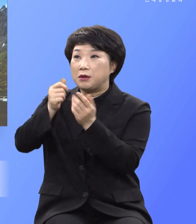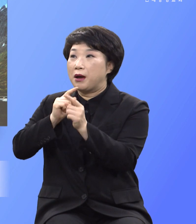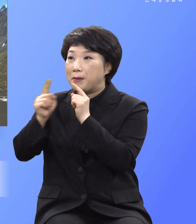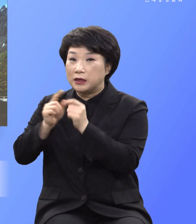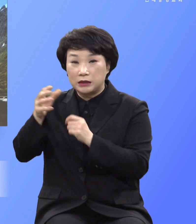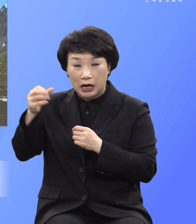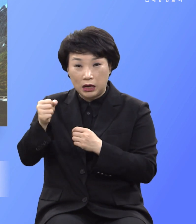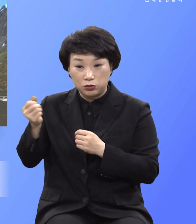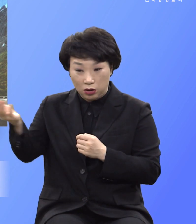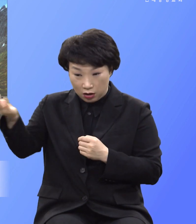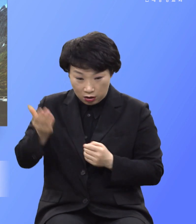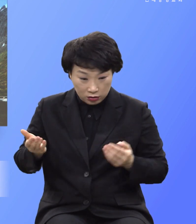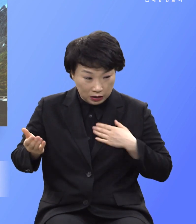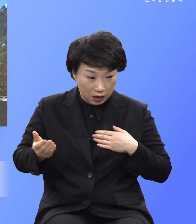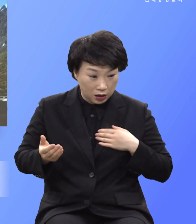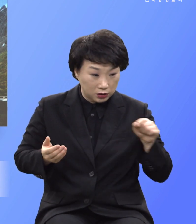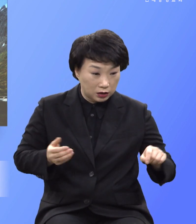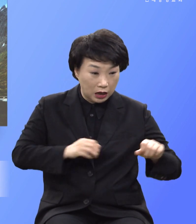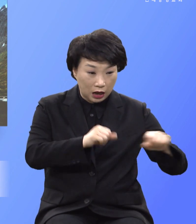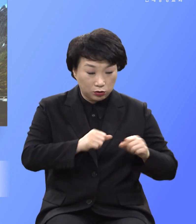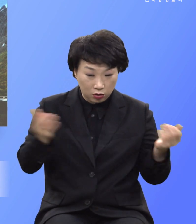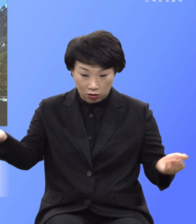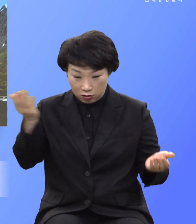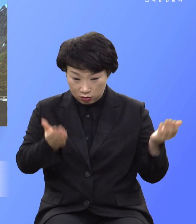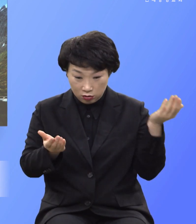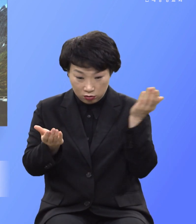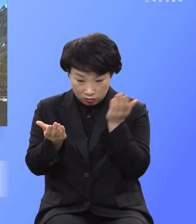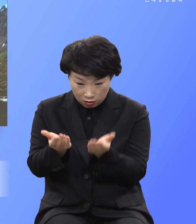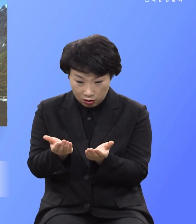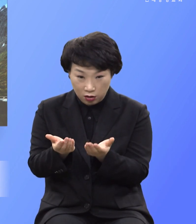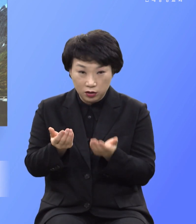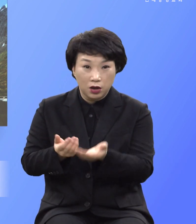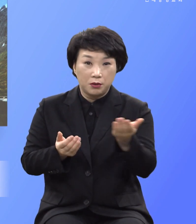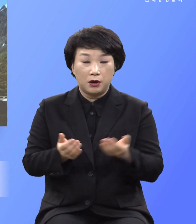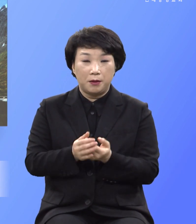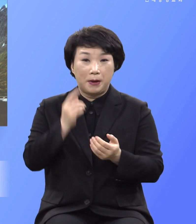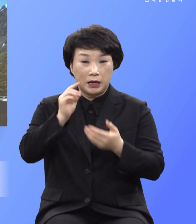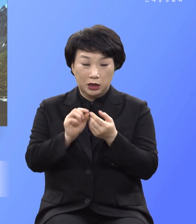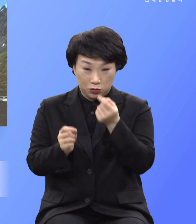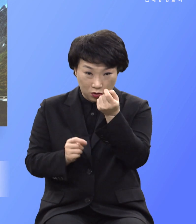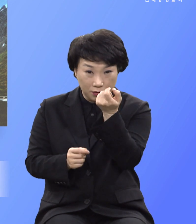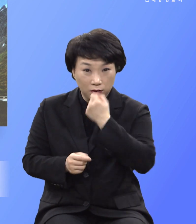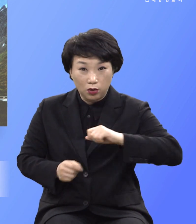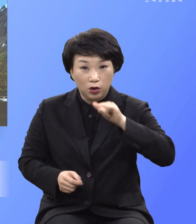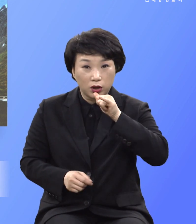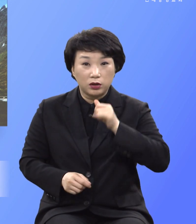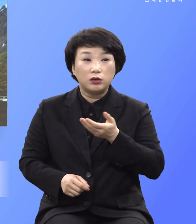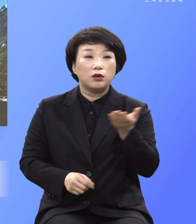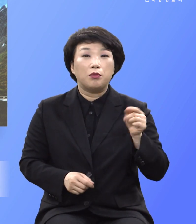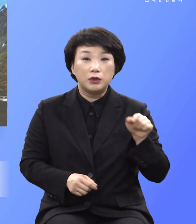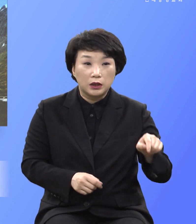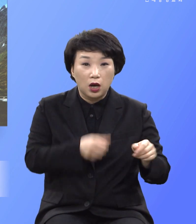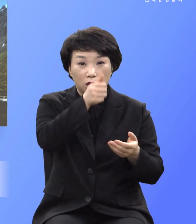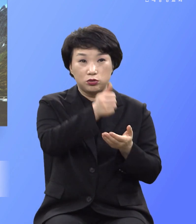놓고 아 한 회개라도 만약에 고역했다면 이것이 죄구나 하는